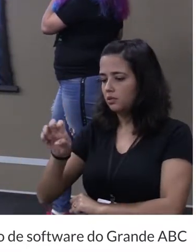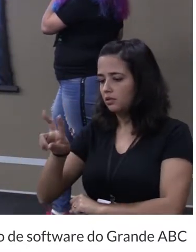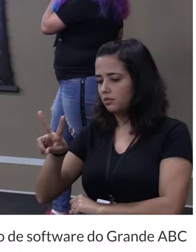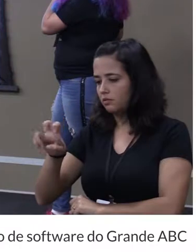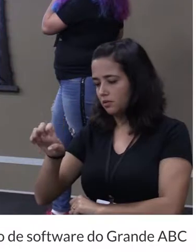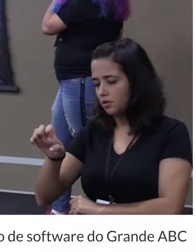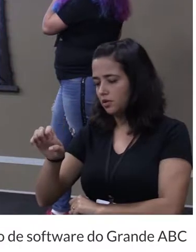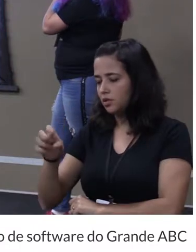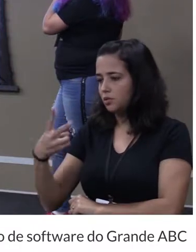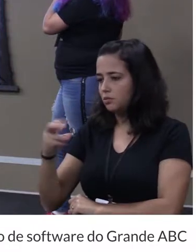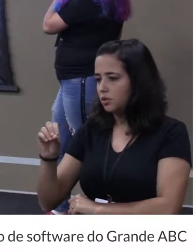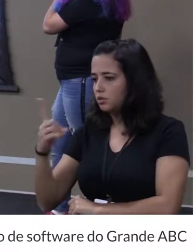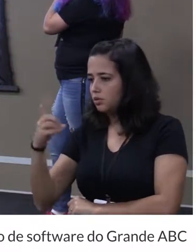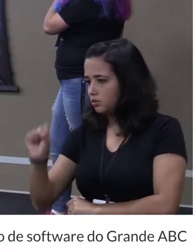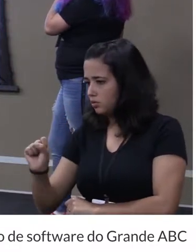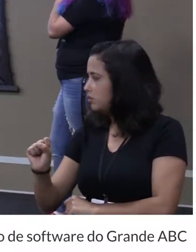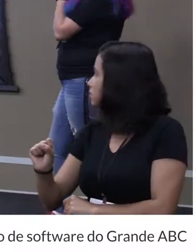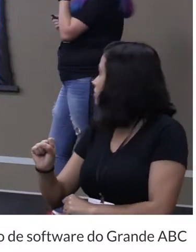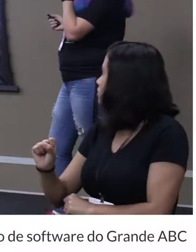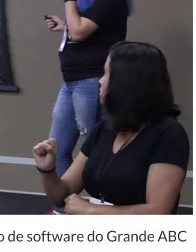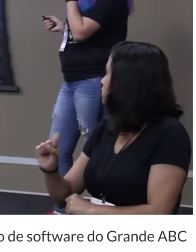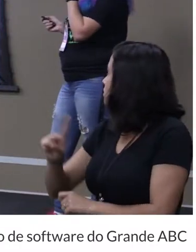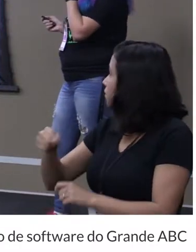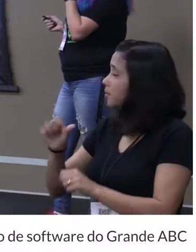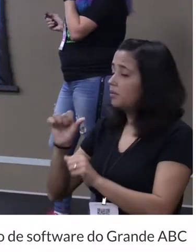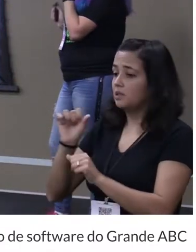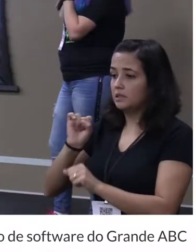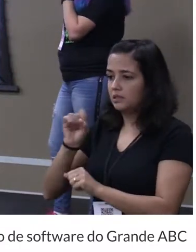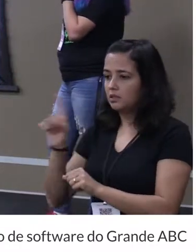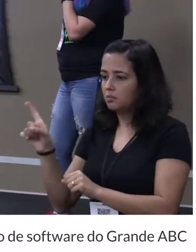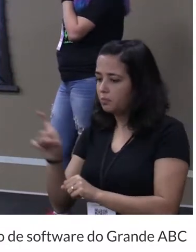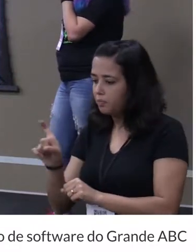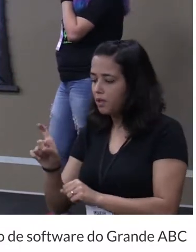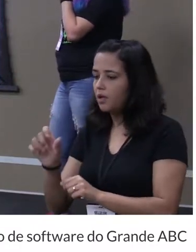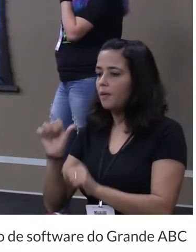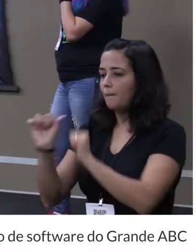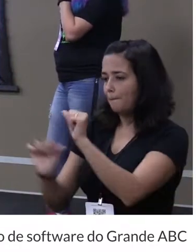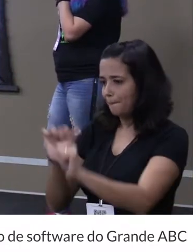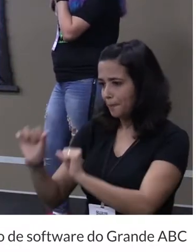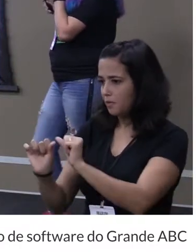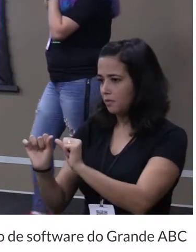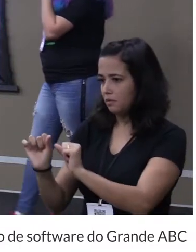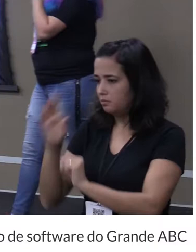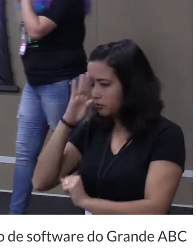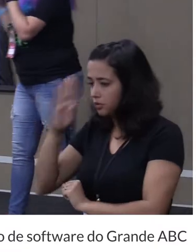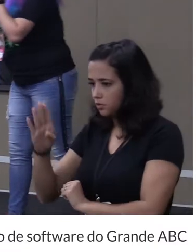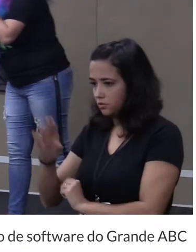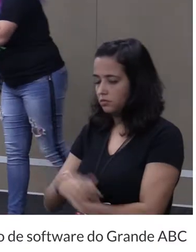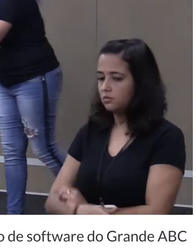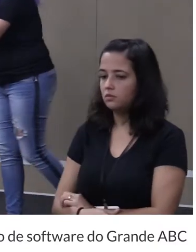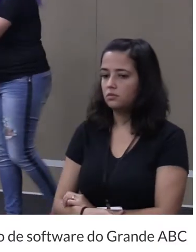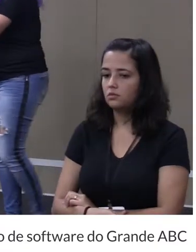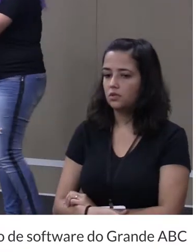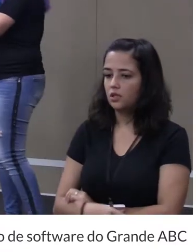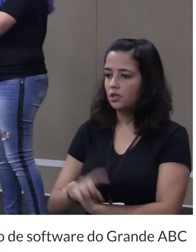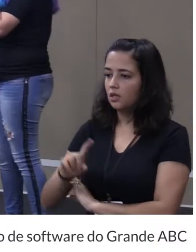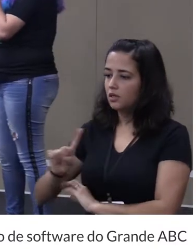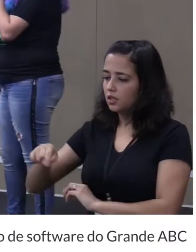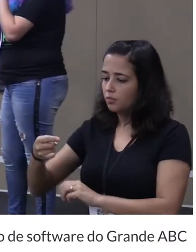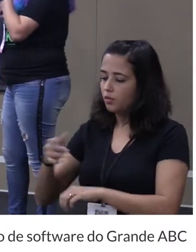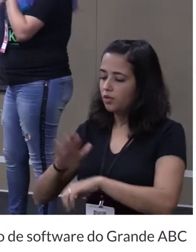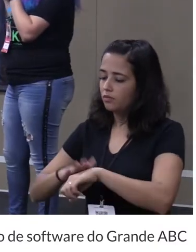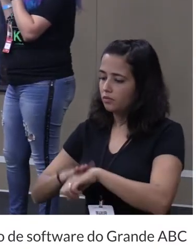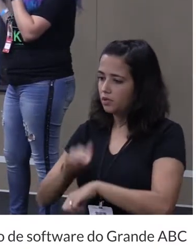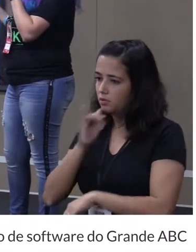ele vai atualizar para abcdev 2019. Simplesmente. Depois eu fiz o